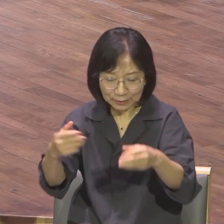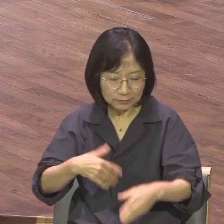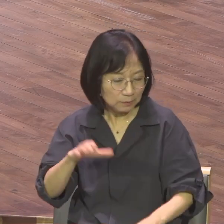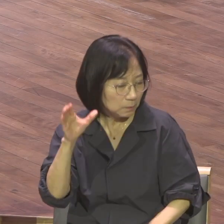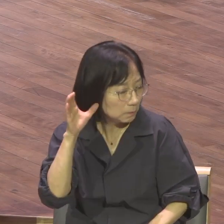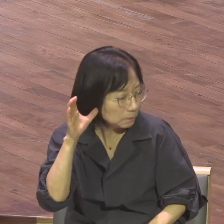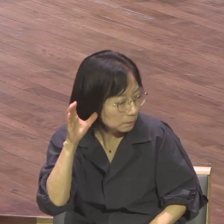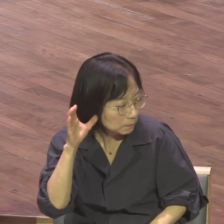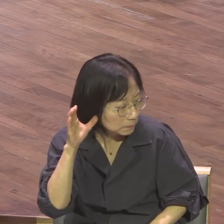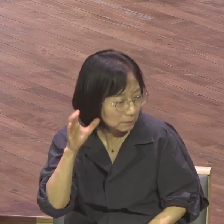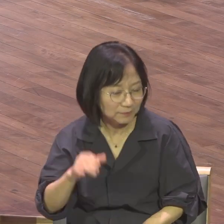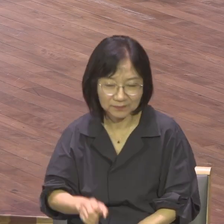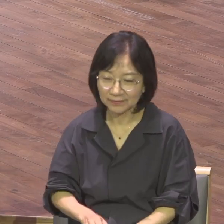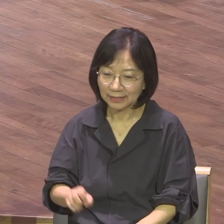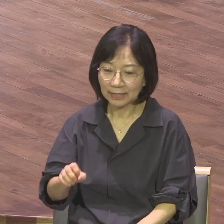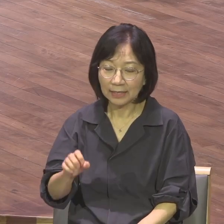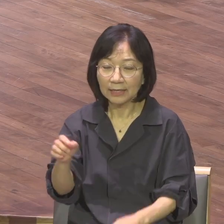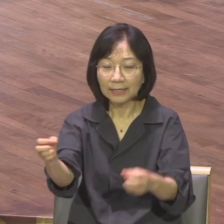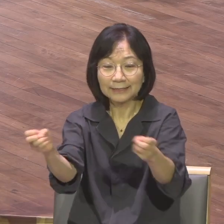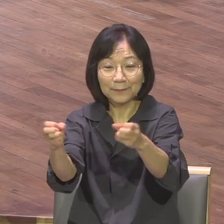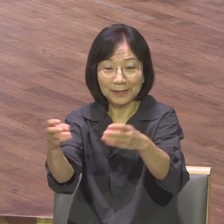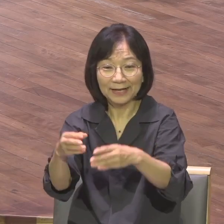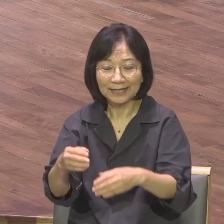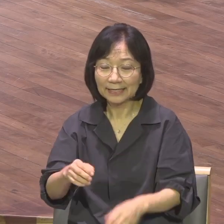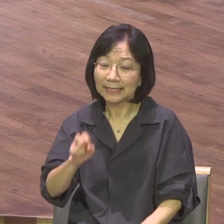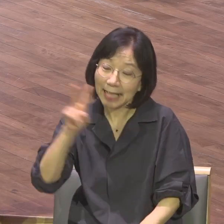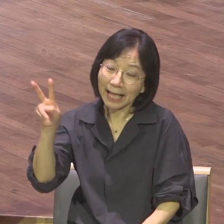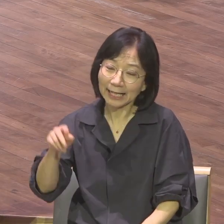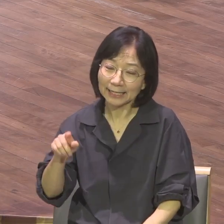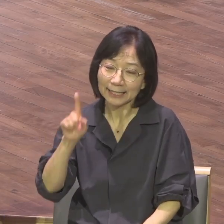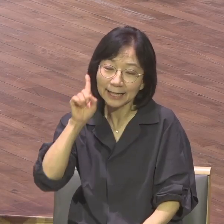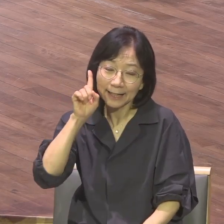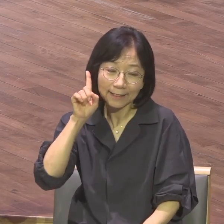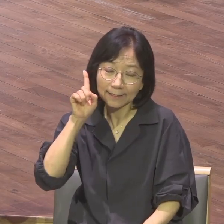얘기하느냐 야 우리 내일 두 끼에 가서 밥 먹고